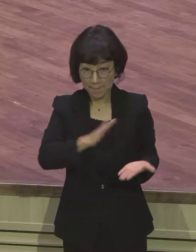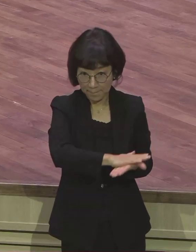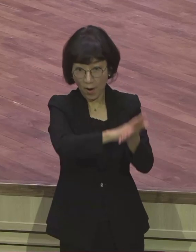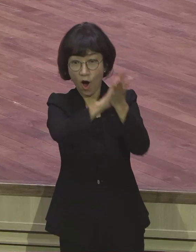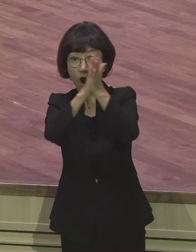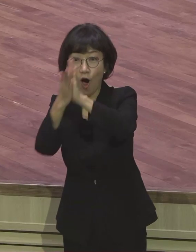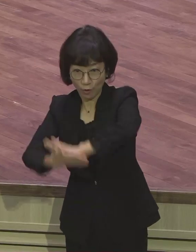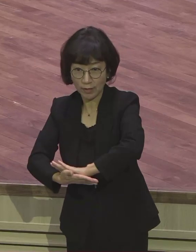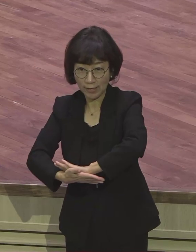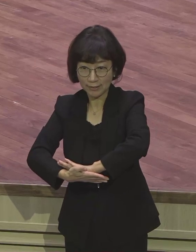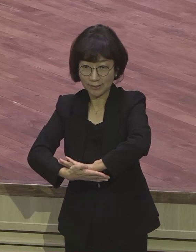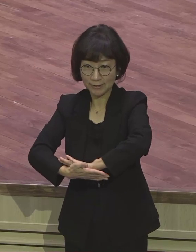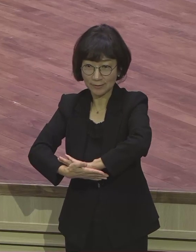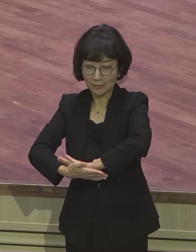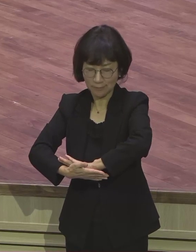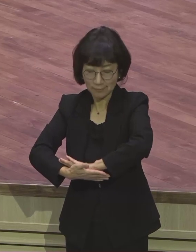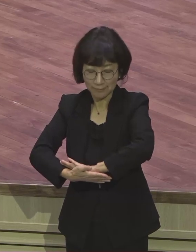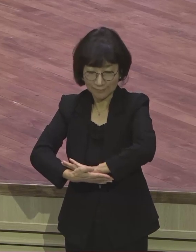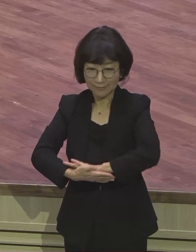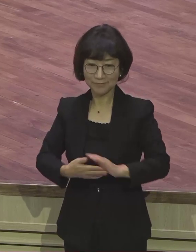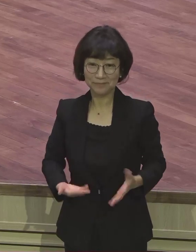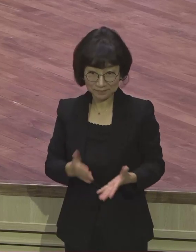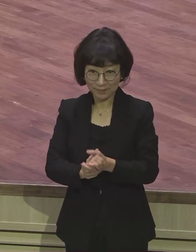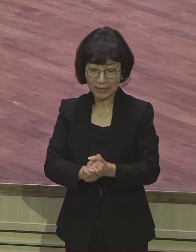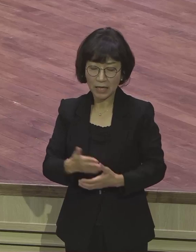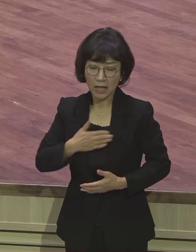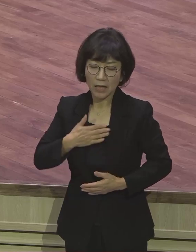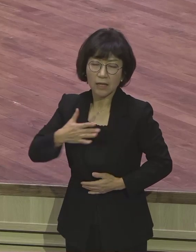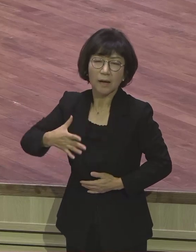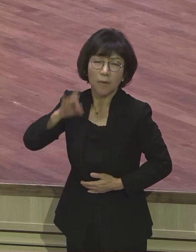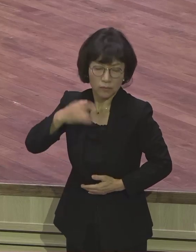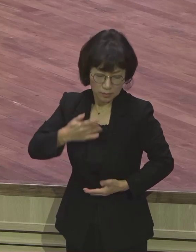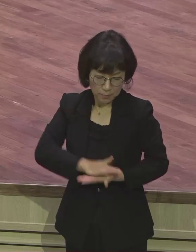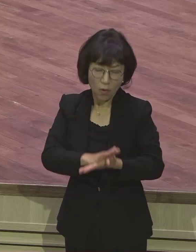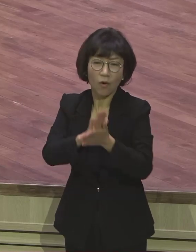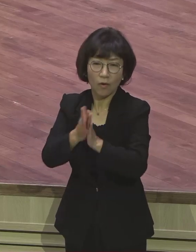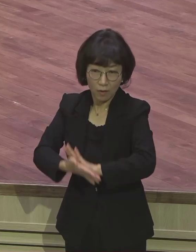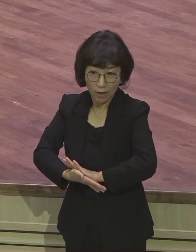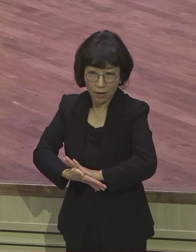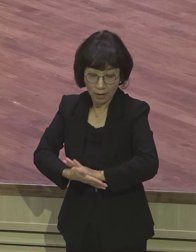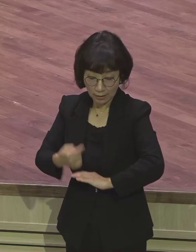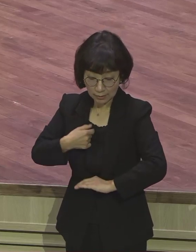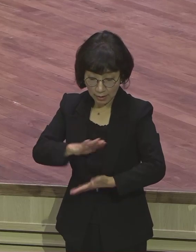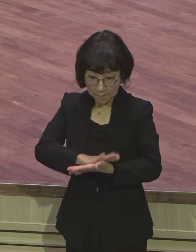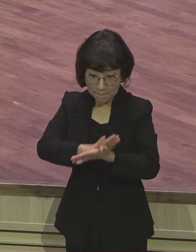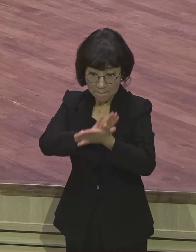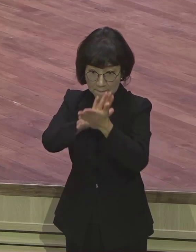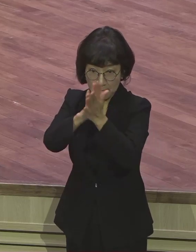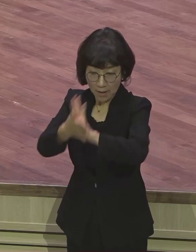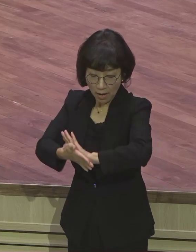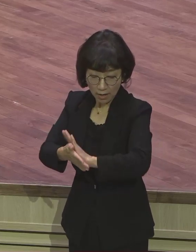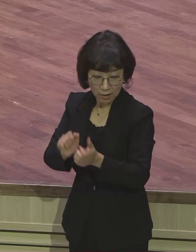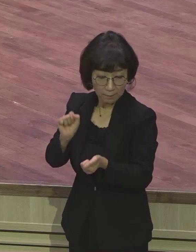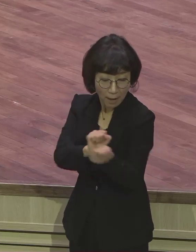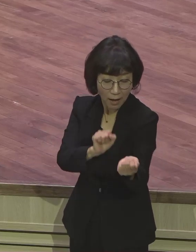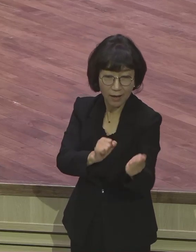여러분이 변화되어야 돼요 내가 변화되고 내가 변화되면 어떻게 해요 가정현장부터 변화되요